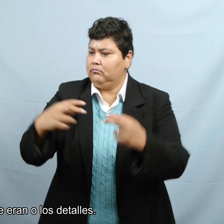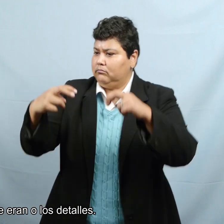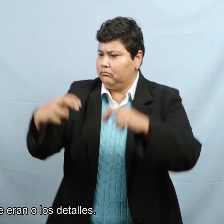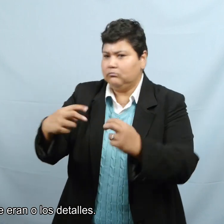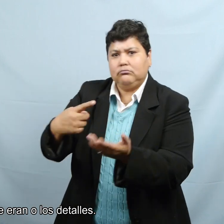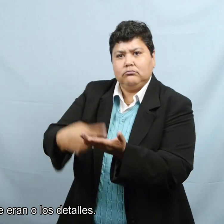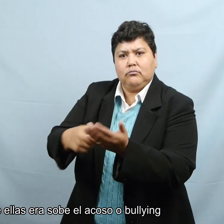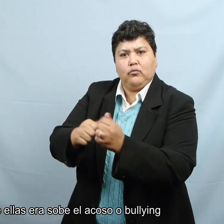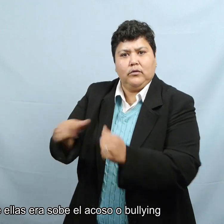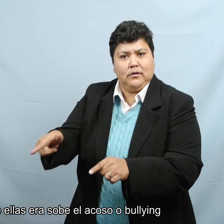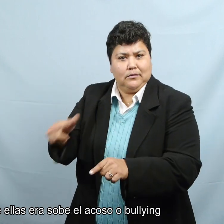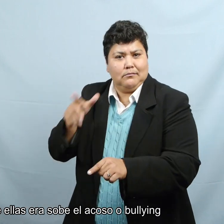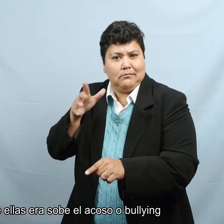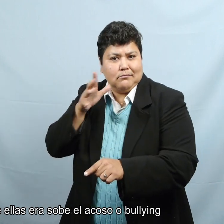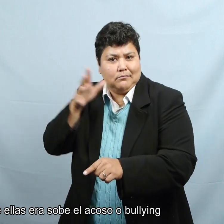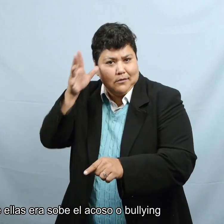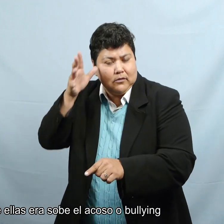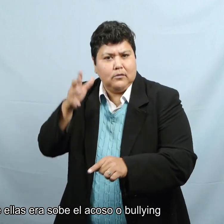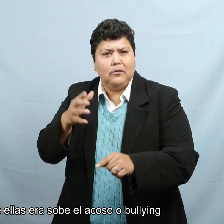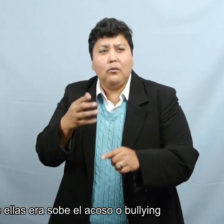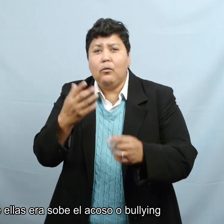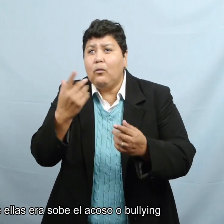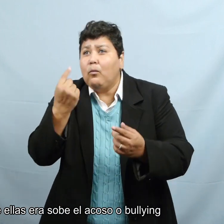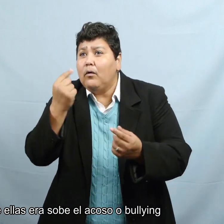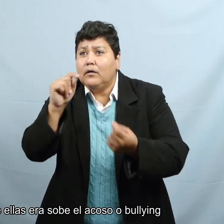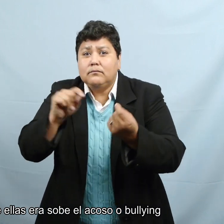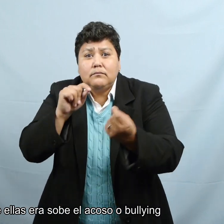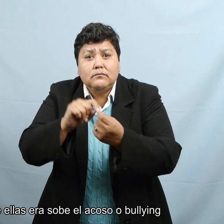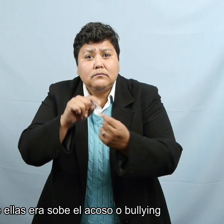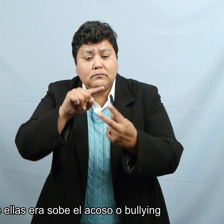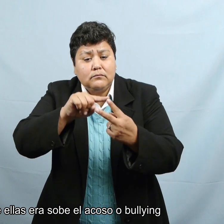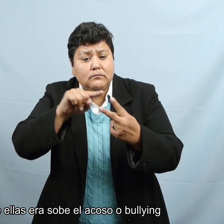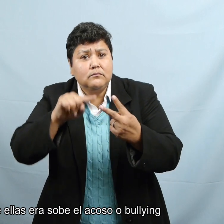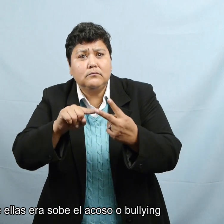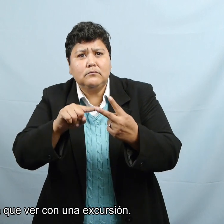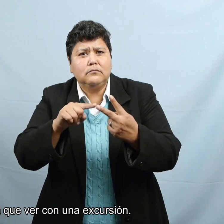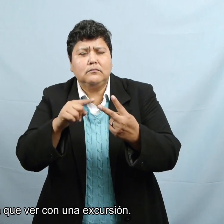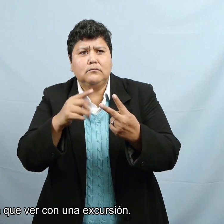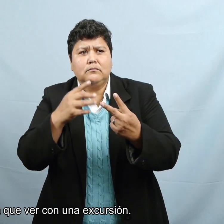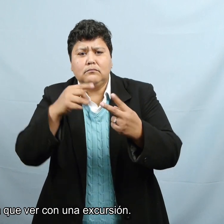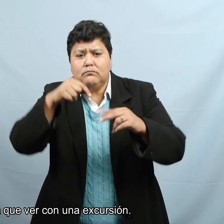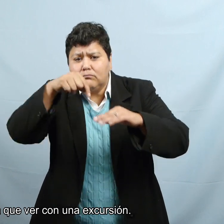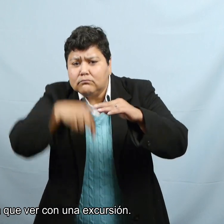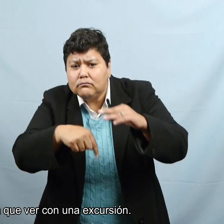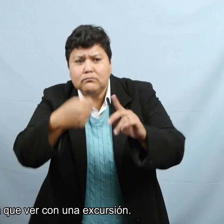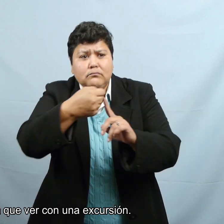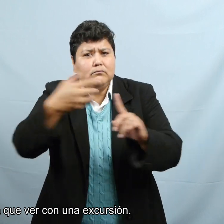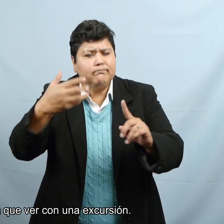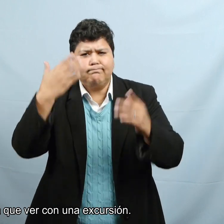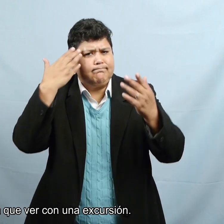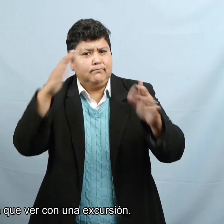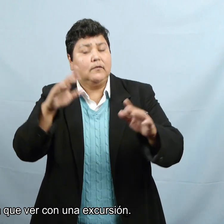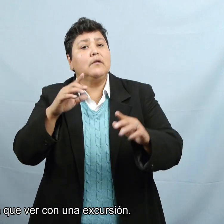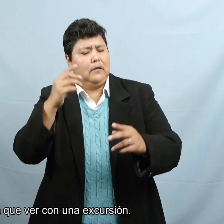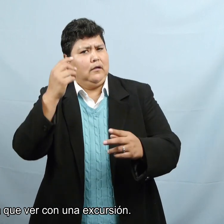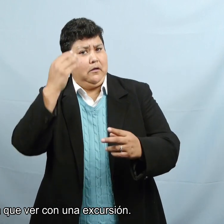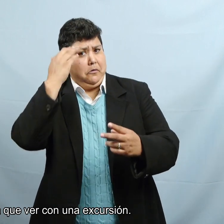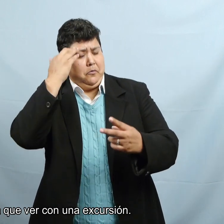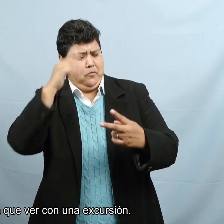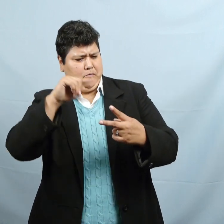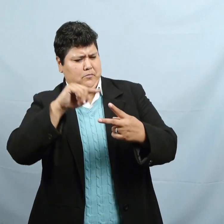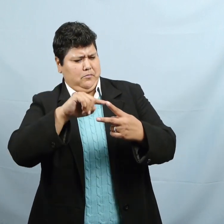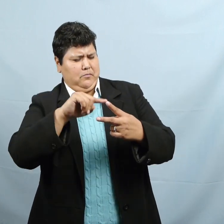los detalles. Sí sabía que una de ellas era sobre el acoso o el bullying y la otra tenía que ver con una